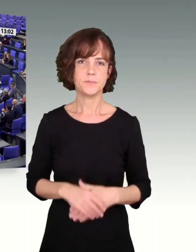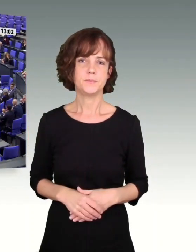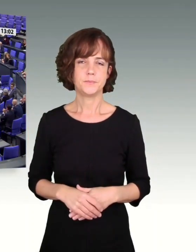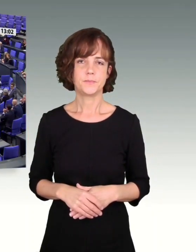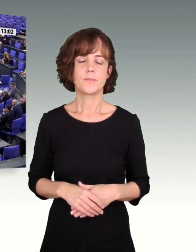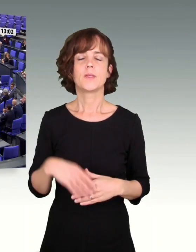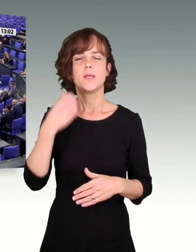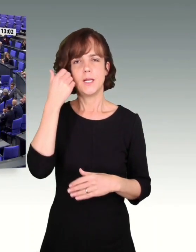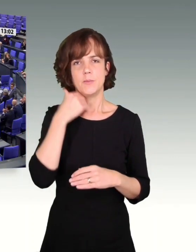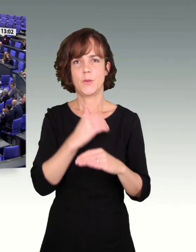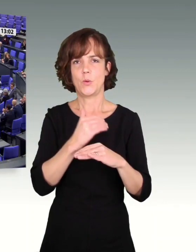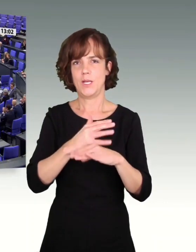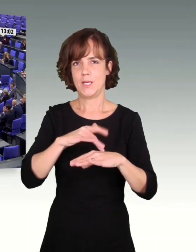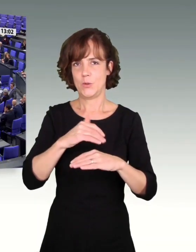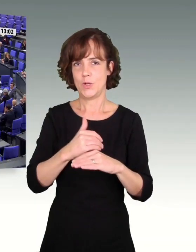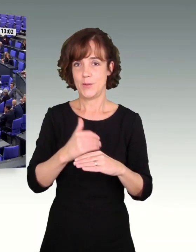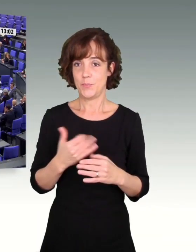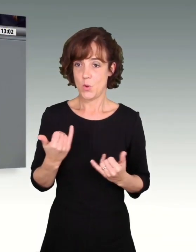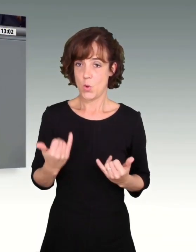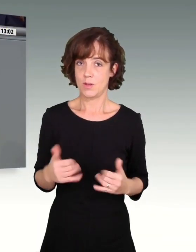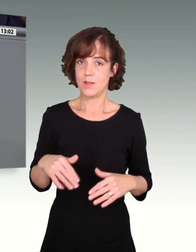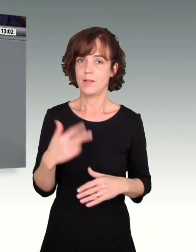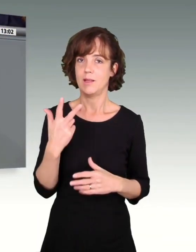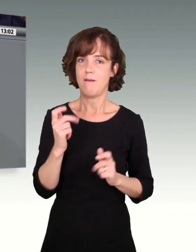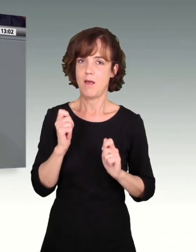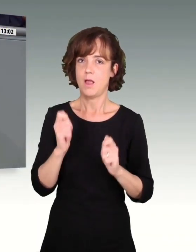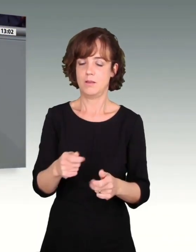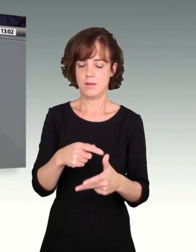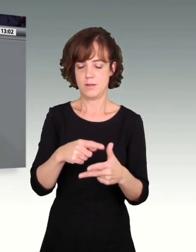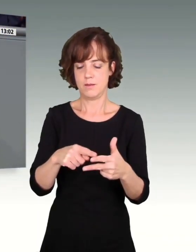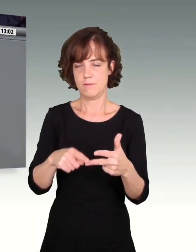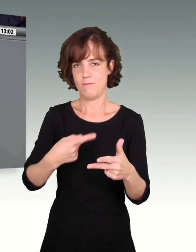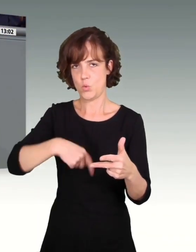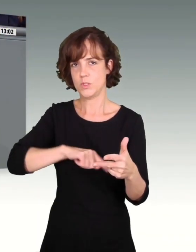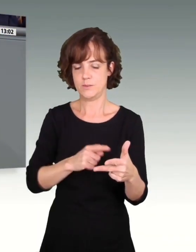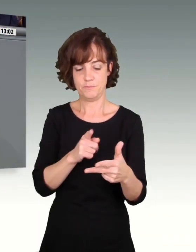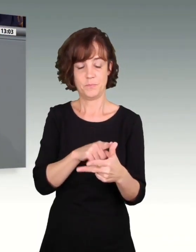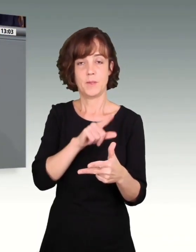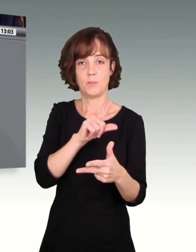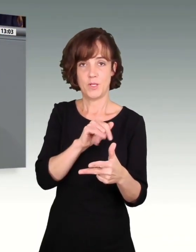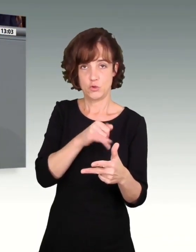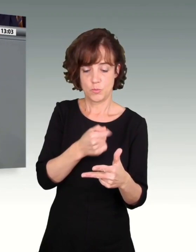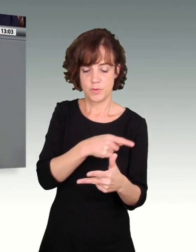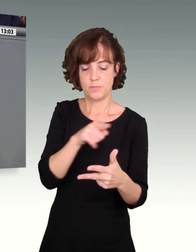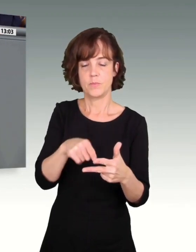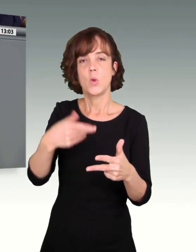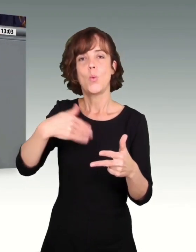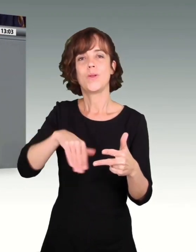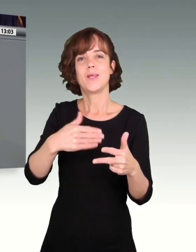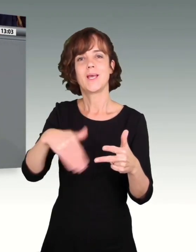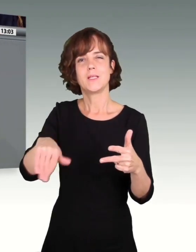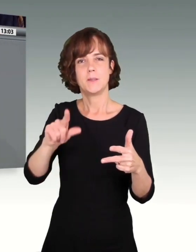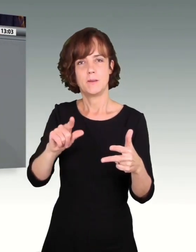Liebe Kolleginnen und Kollegen, heute liegen drei Anträge von uns vor. Einen zu den Minijobs, einen zu der Untergrenze des